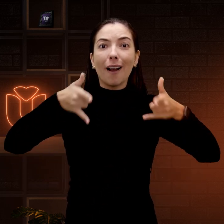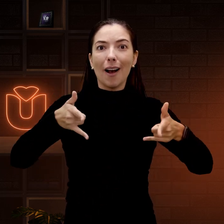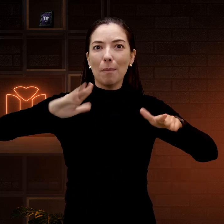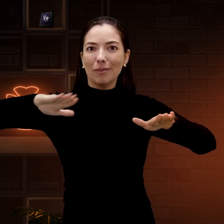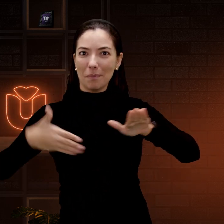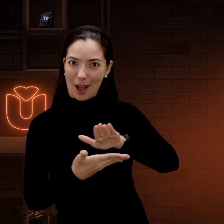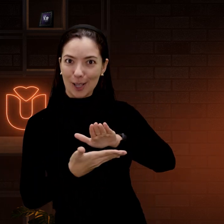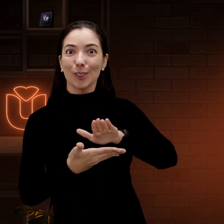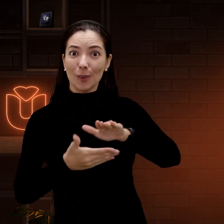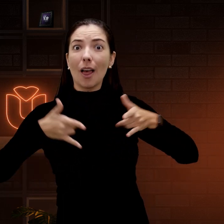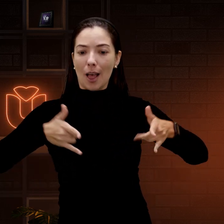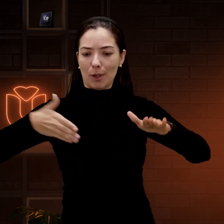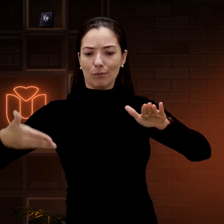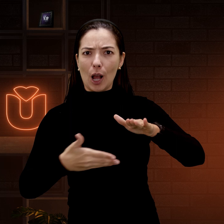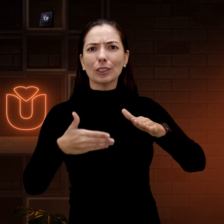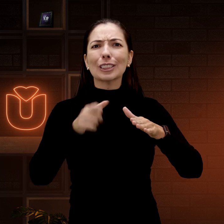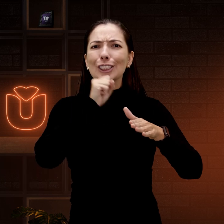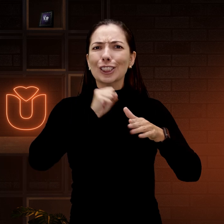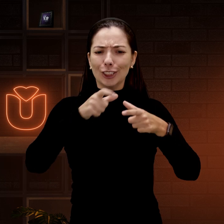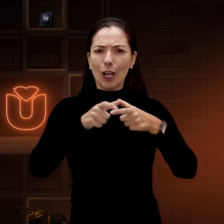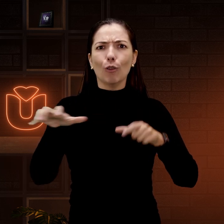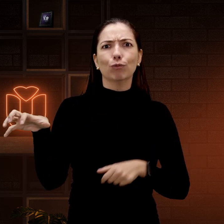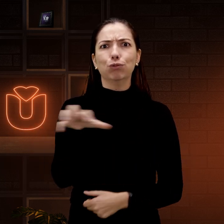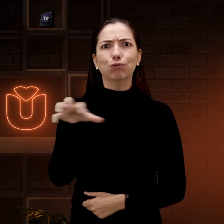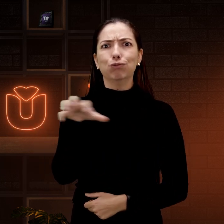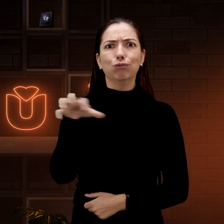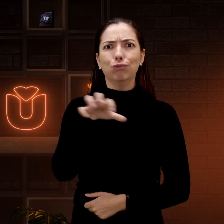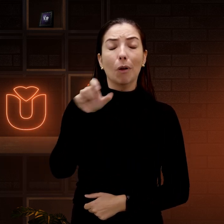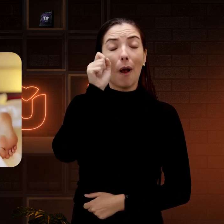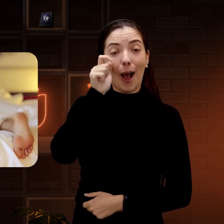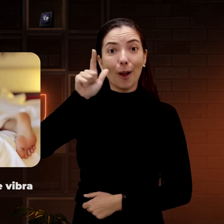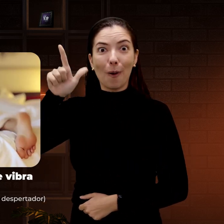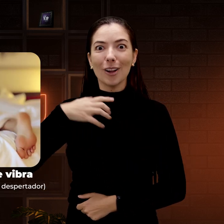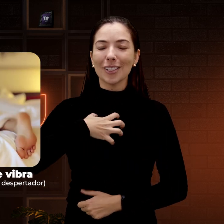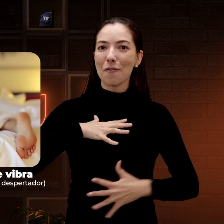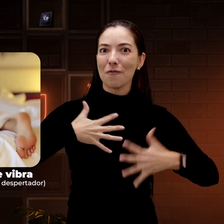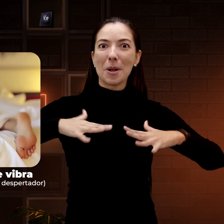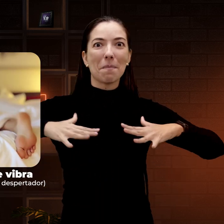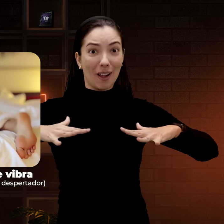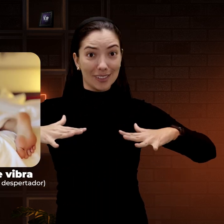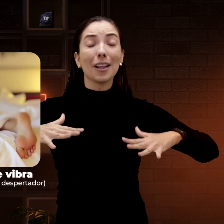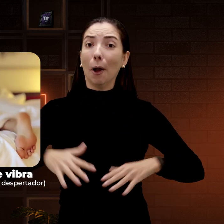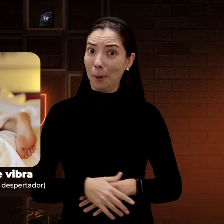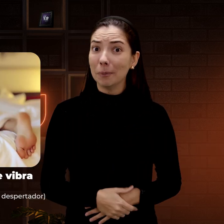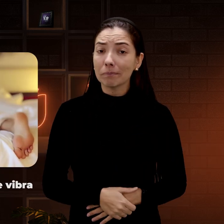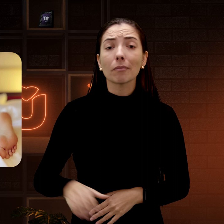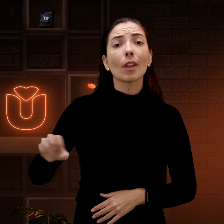despertador vibratório, que a gente coloca debaixo do colchão e ele faz vibrar toda a cama. gente sente a vibração e acorda.